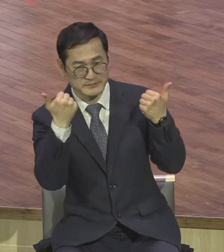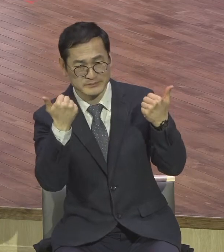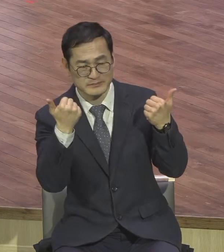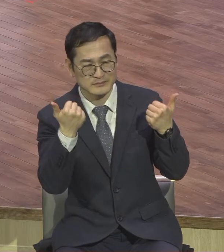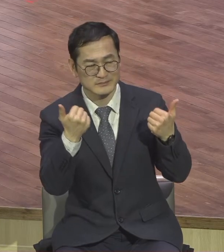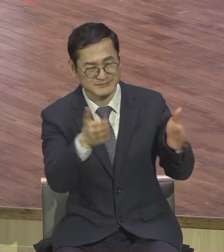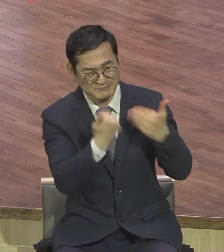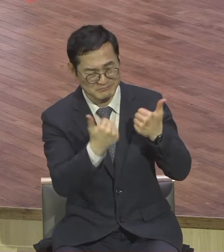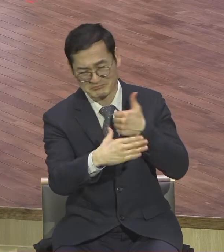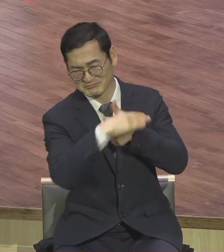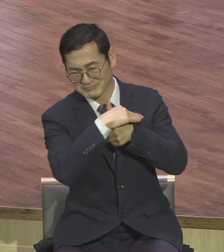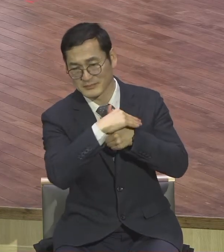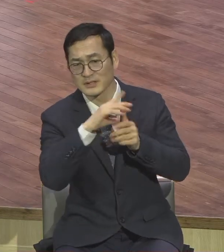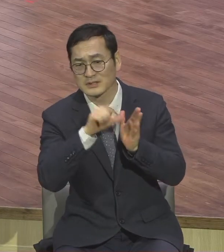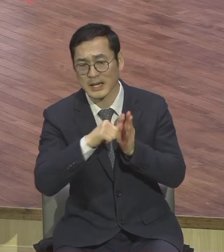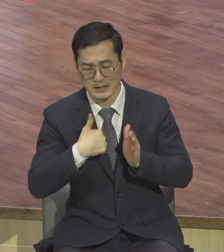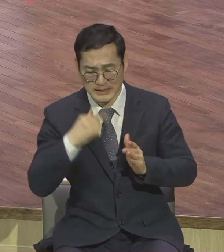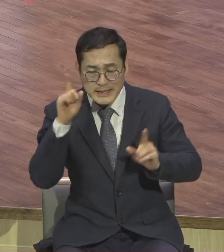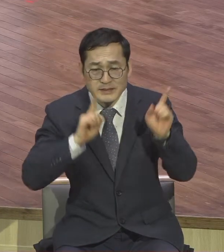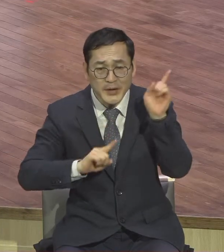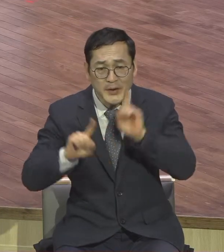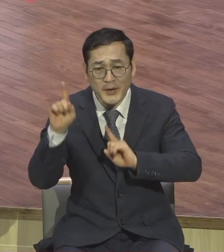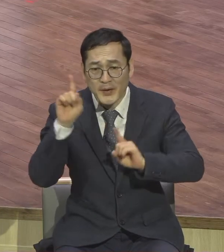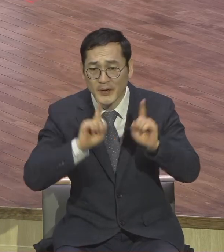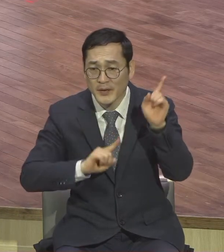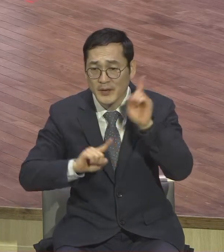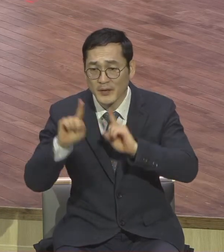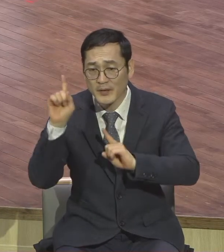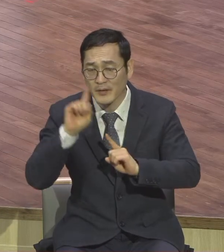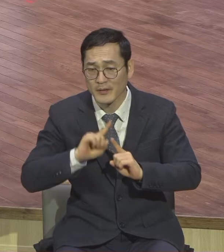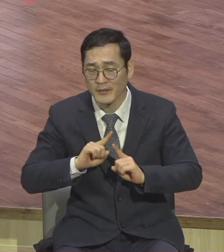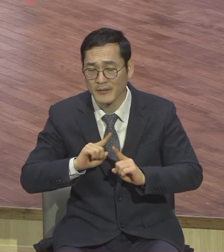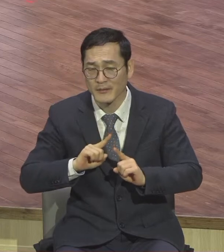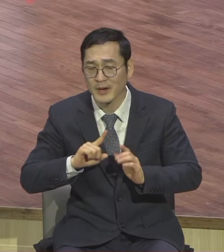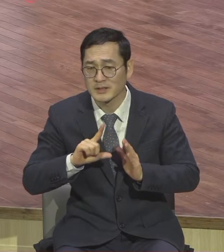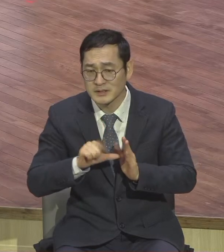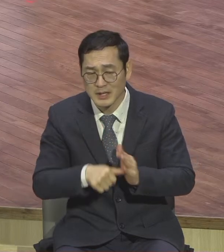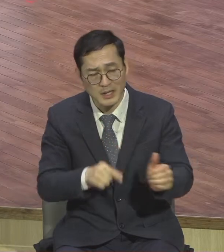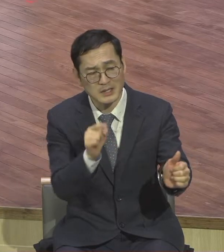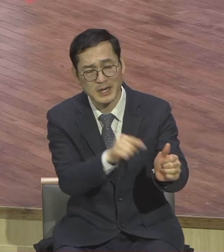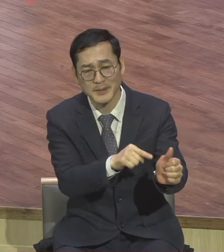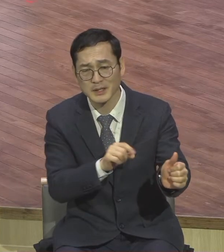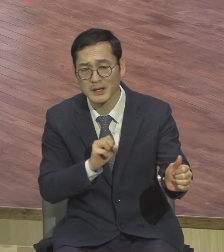그런 행동을 주는 행동을 했을 때 어떻게 해야 되겠느냐